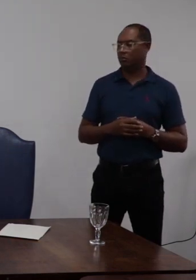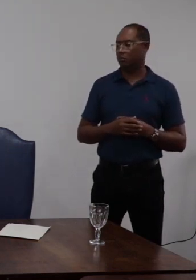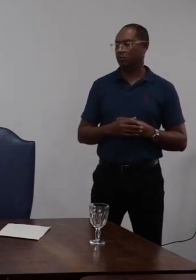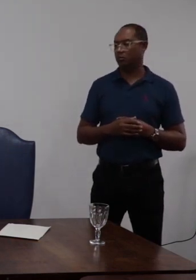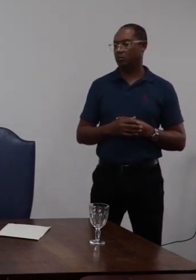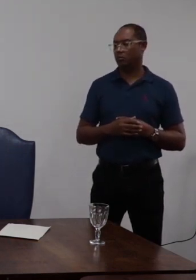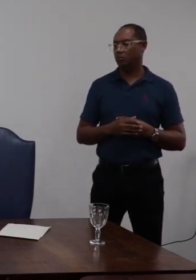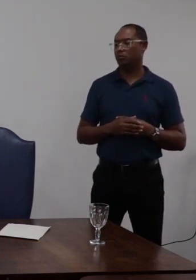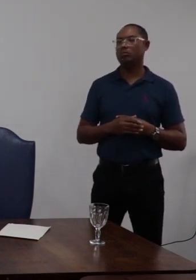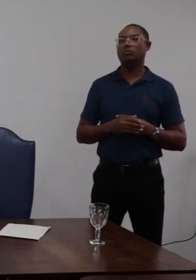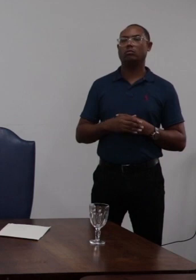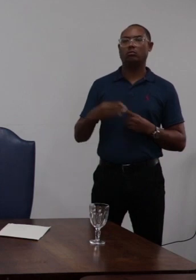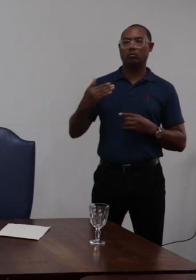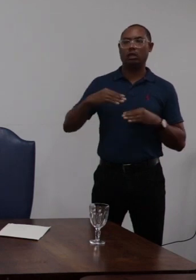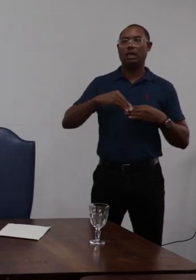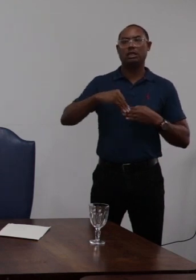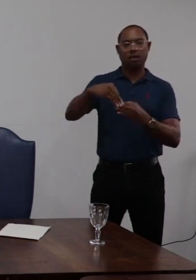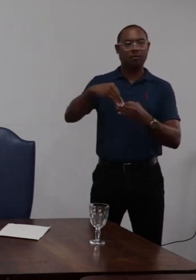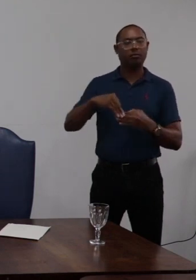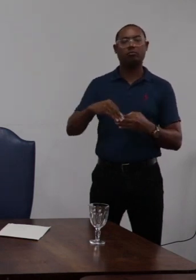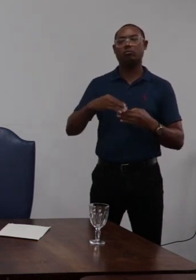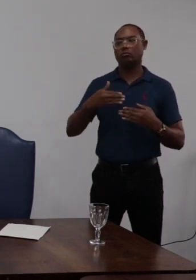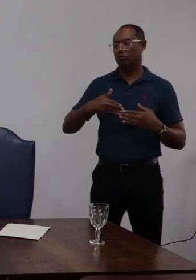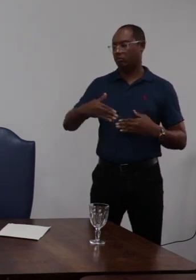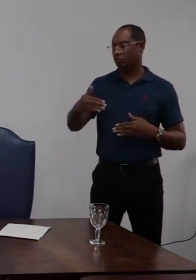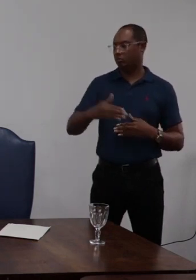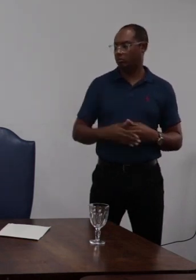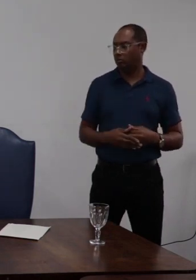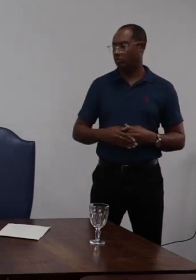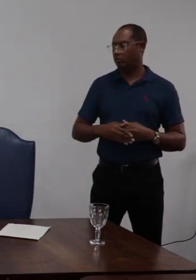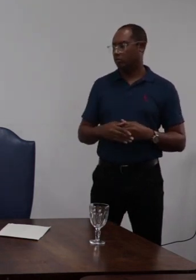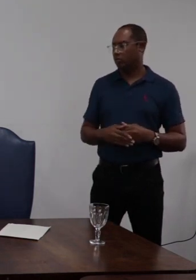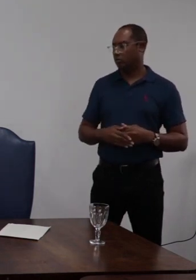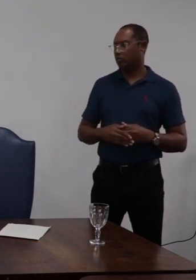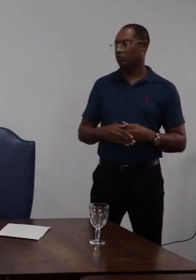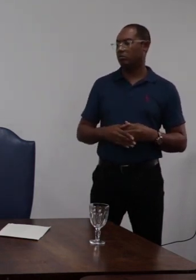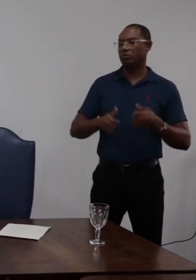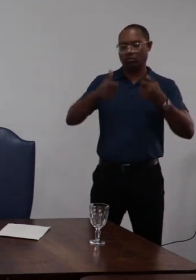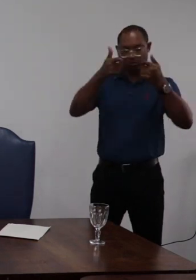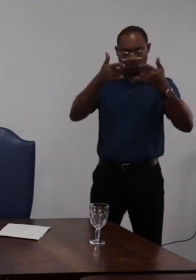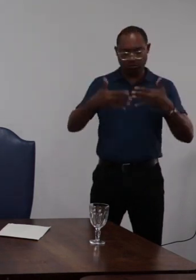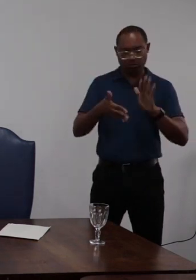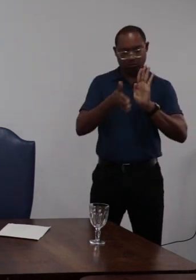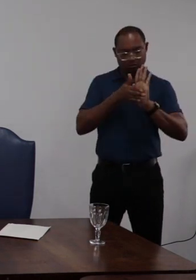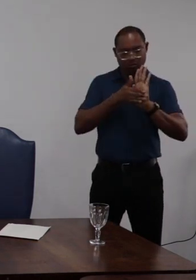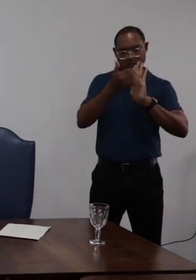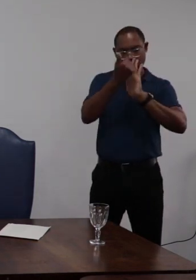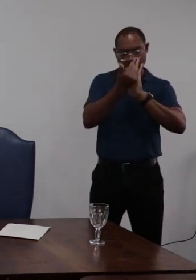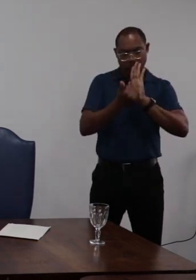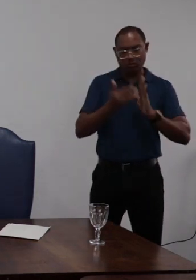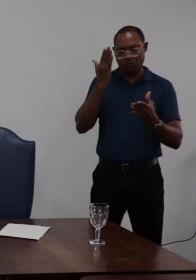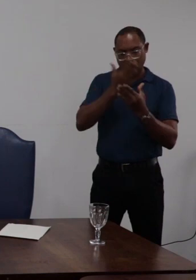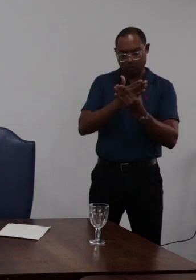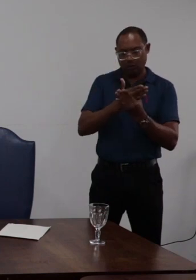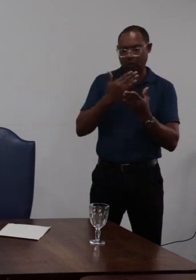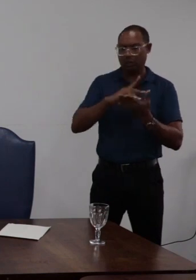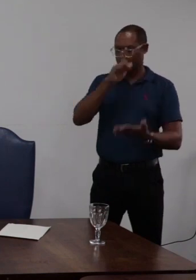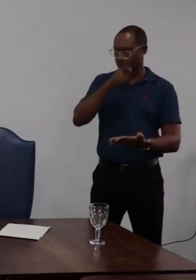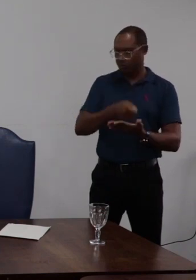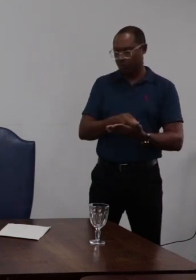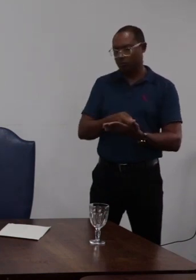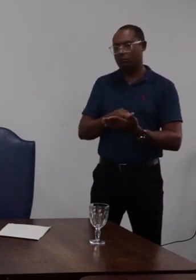submeter esse encaminhamento no sentido sobretudo pelo que consta é no processo da